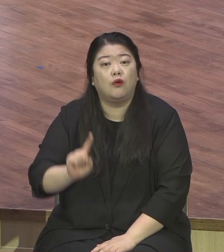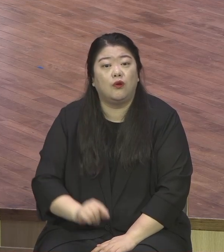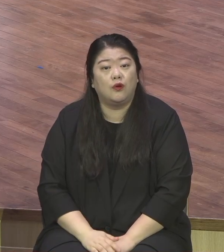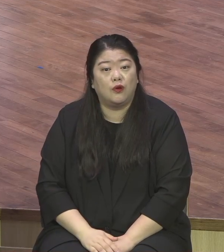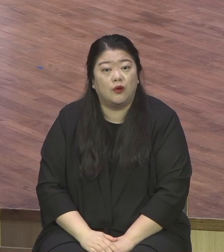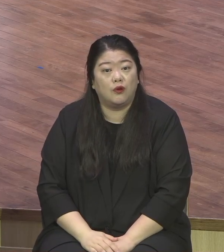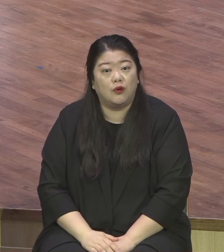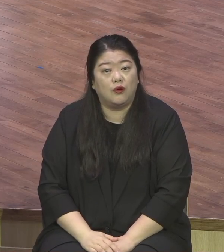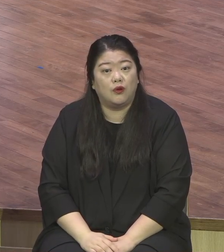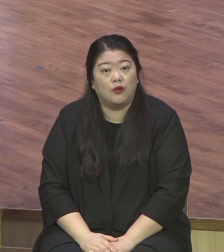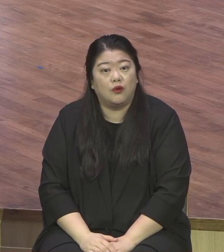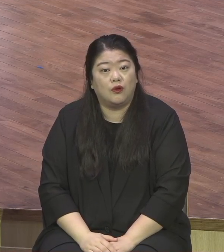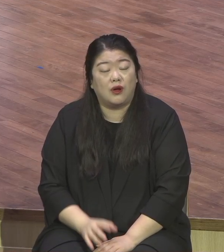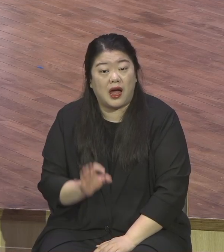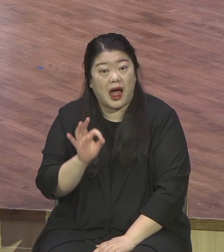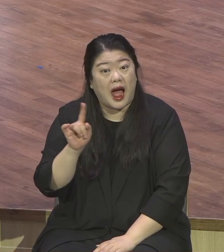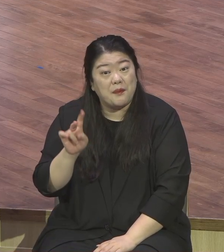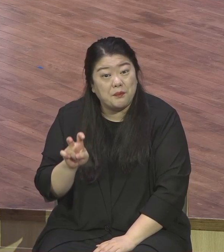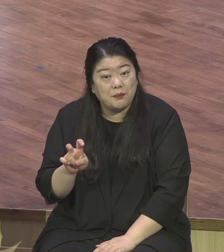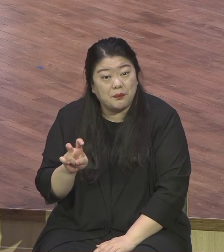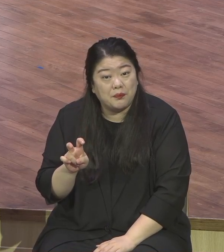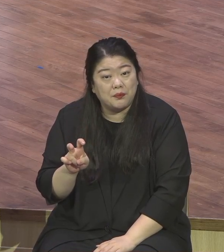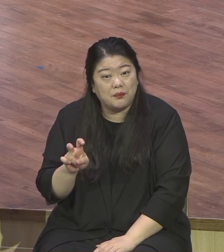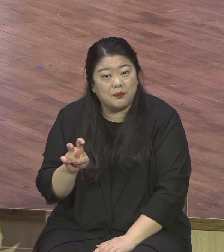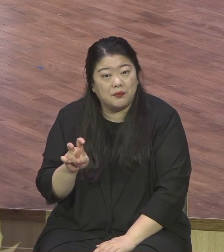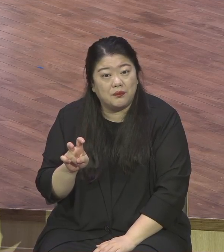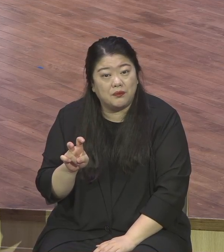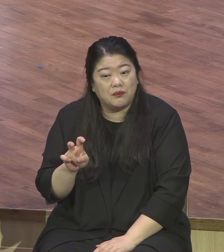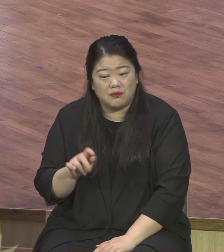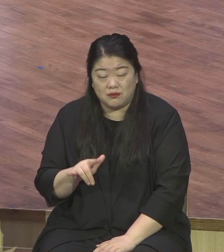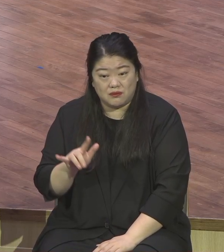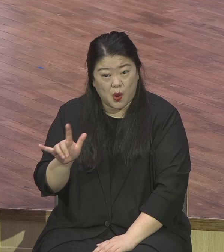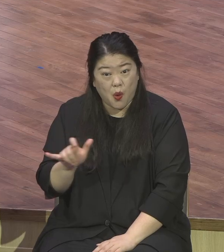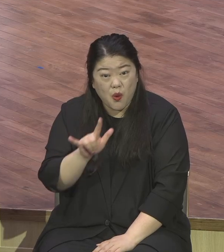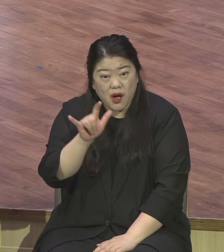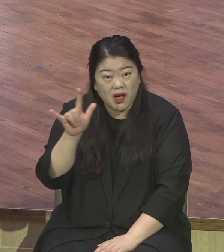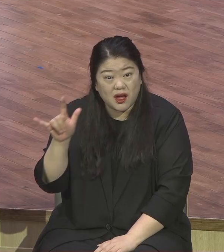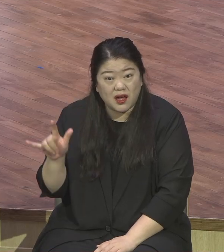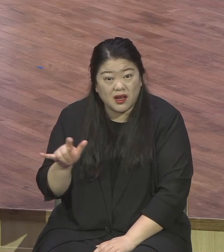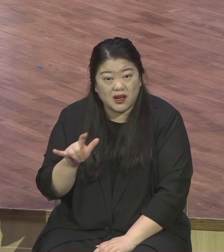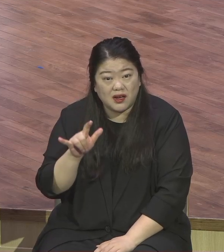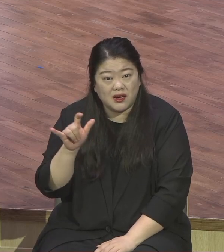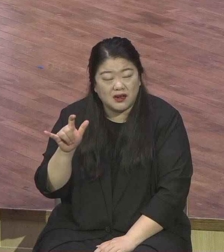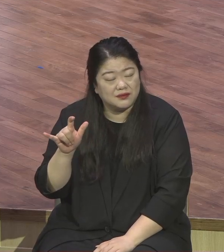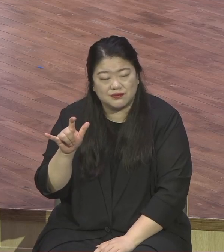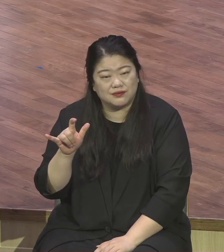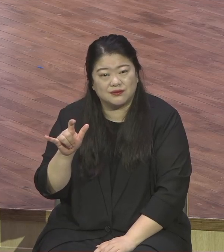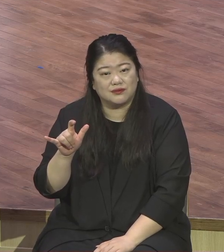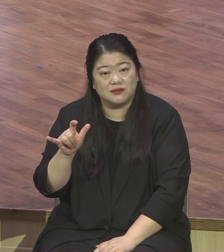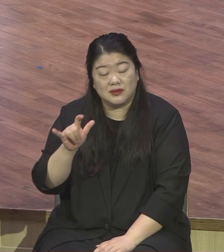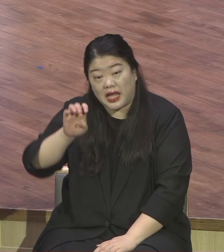코로나19도 암도, 에이저도 아닙니다.